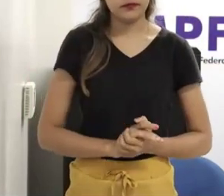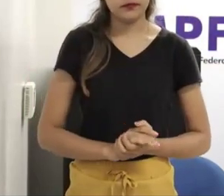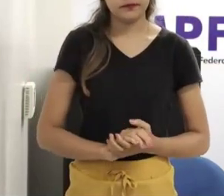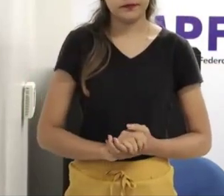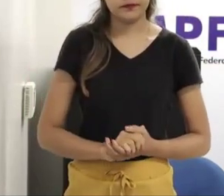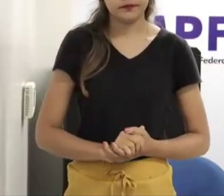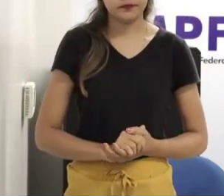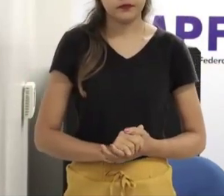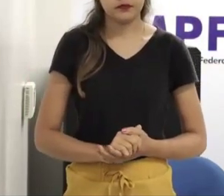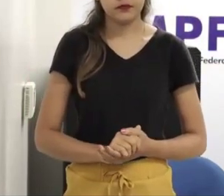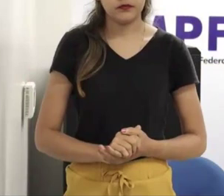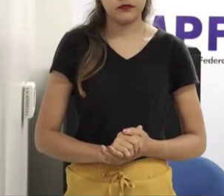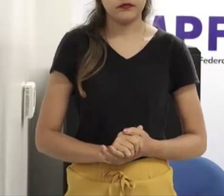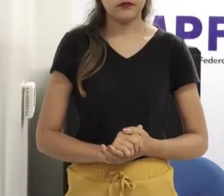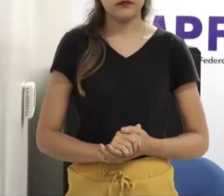materiais